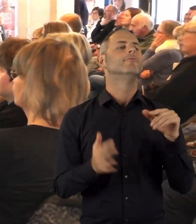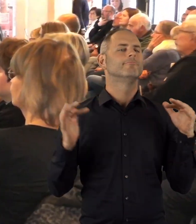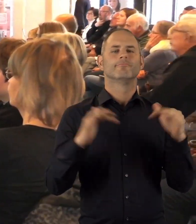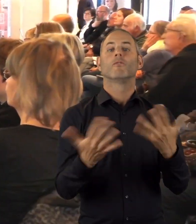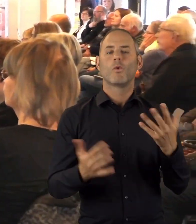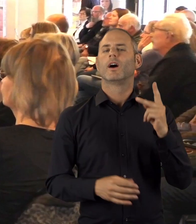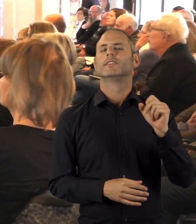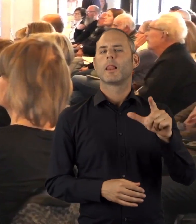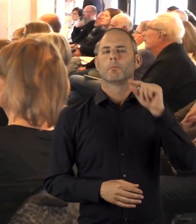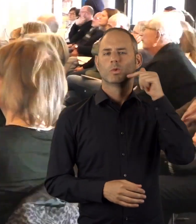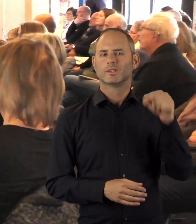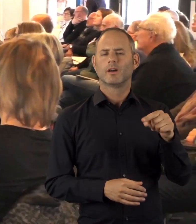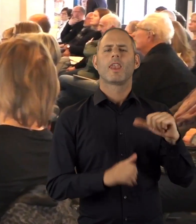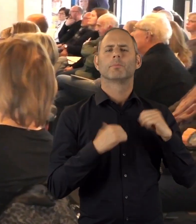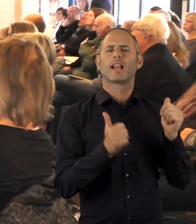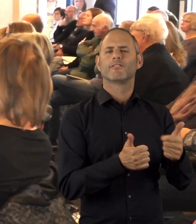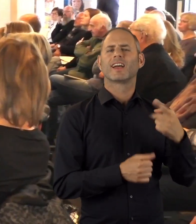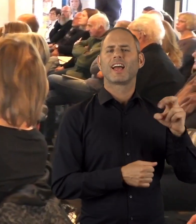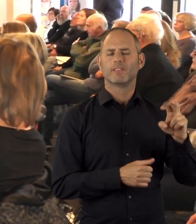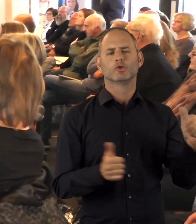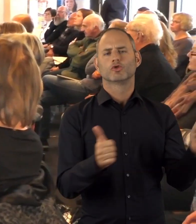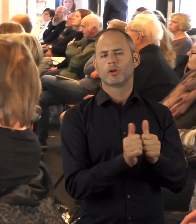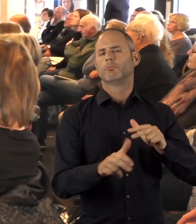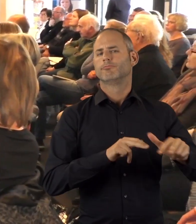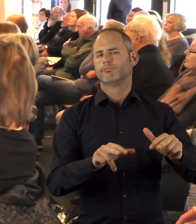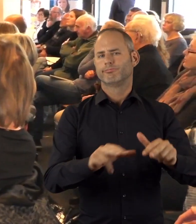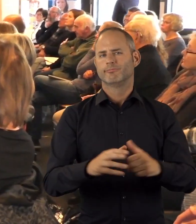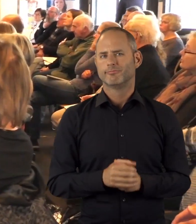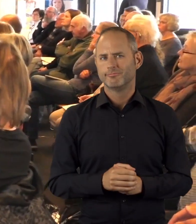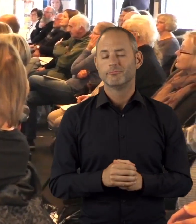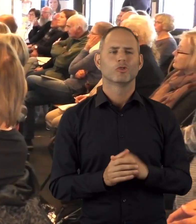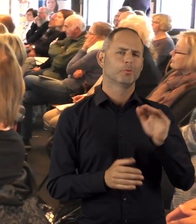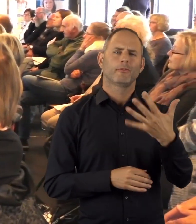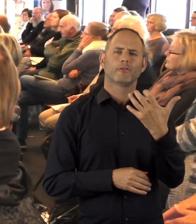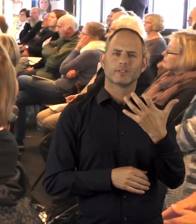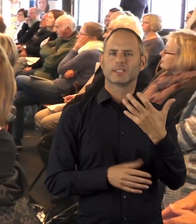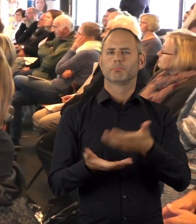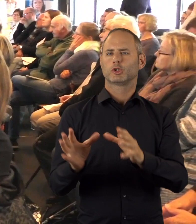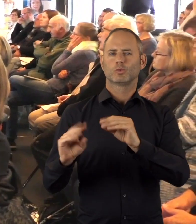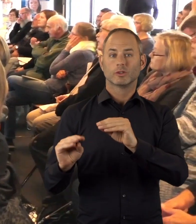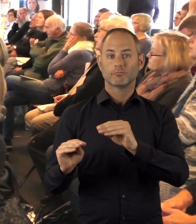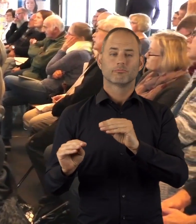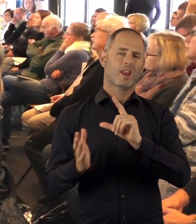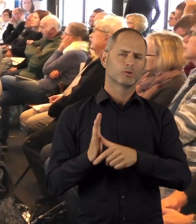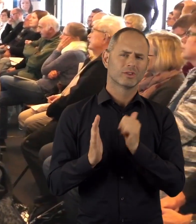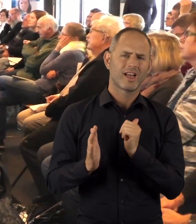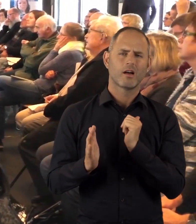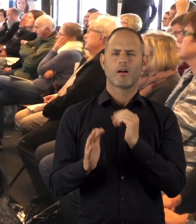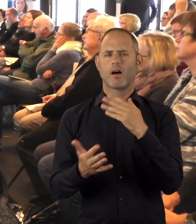KSL Münster und der Lebenshilfe Gräfen gemeinsam gestaltet und durchgeführt wurde. Mehr als 50 Budgetnutzende, Leistungsträger und Anbieter,